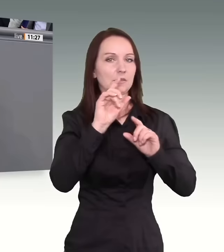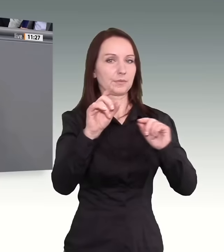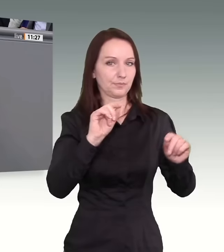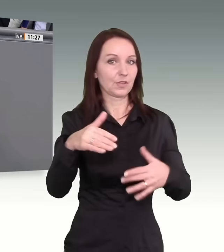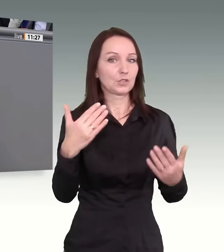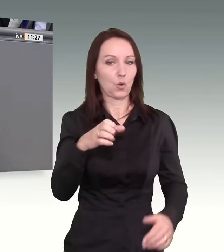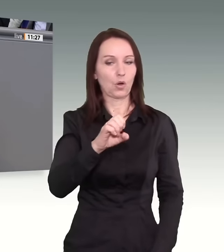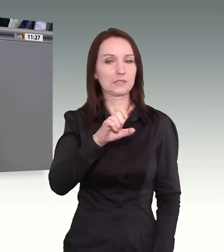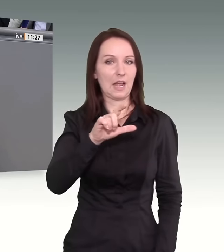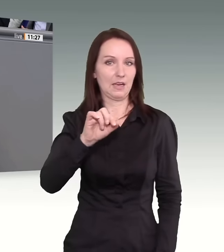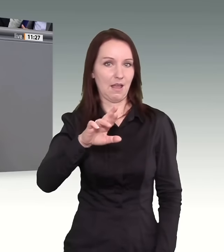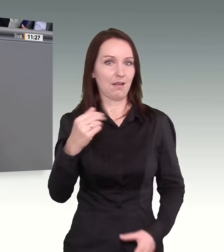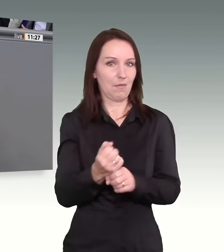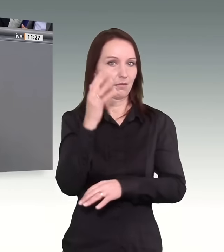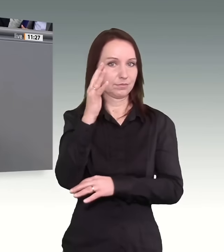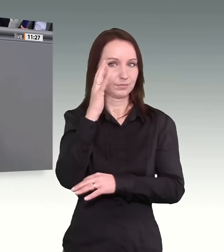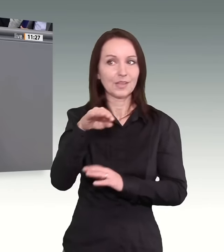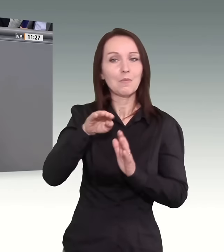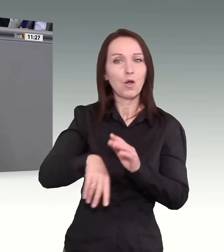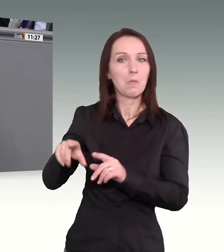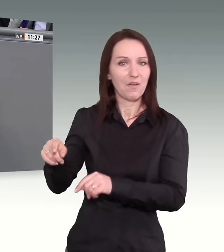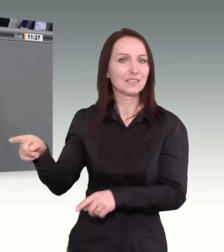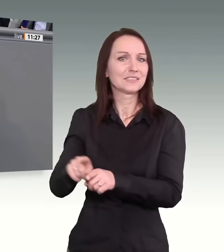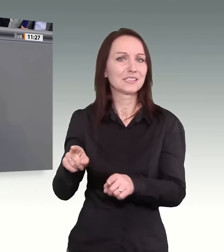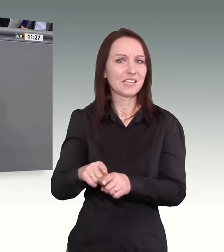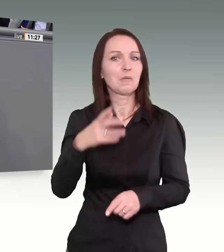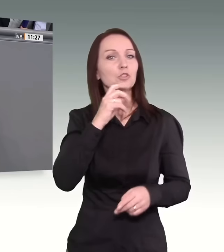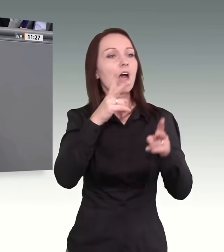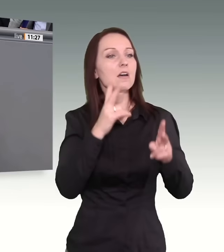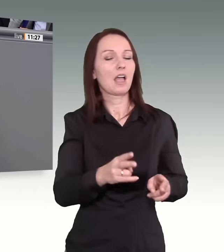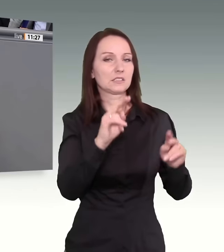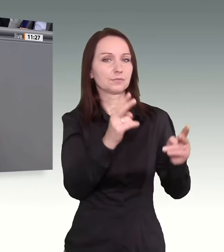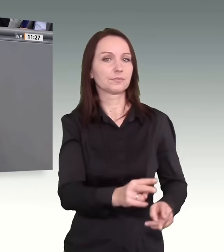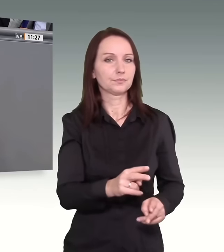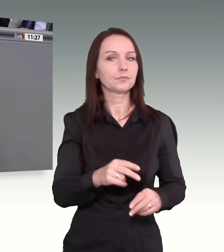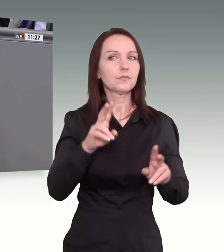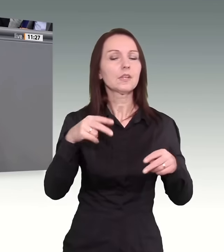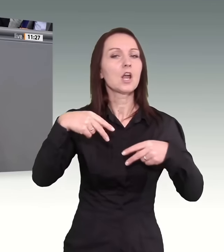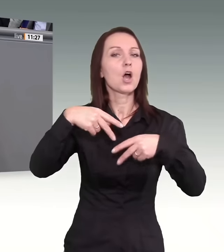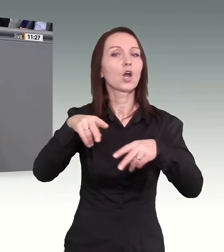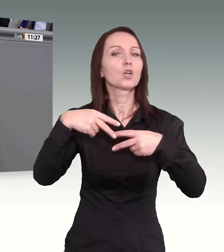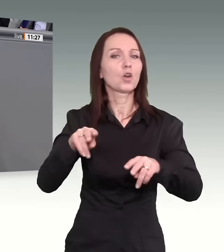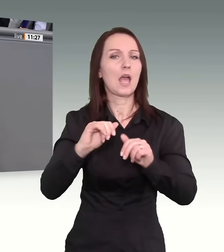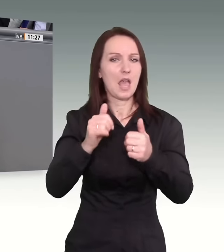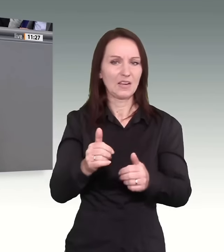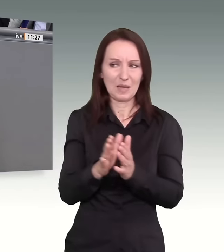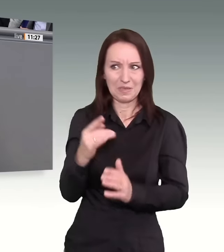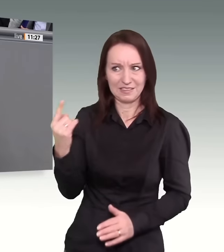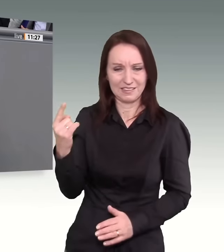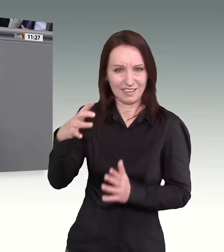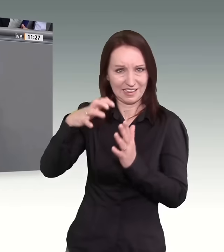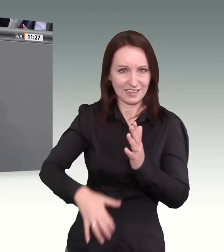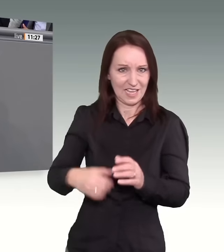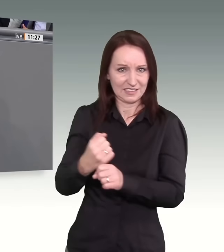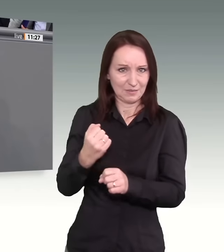Ihrem Programm? Genau das wollen Sie mit Minderung von Rechten, mit Rückkehrhilfen. Mit Rückkehrhilfen lesen Sie mal Ihren eigenen Text, den Sie